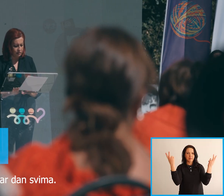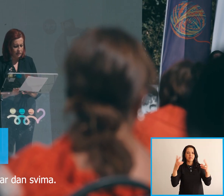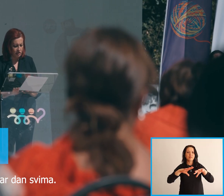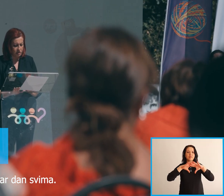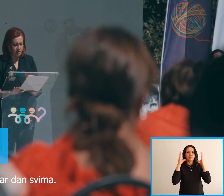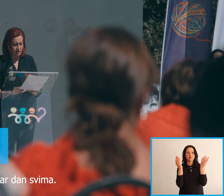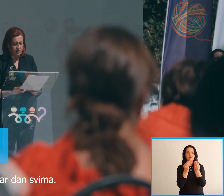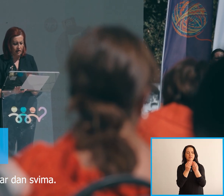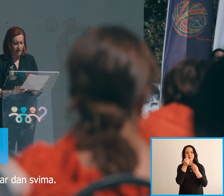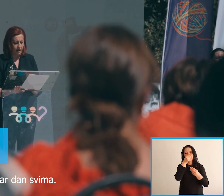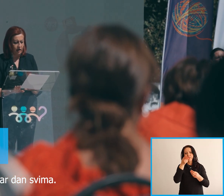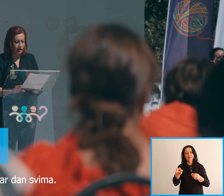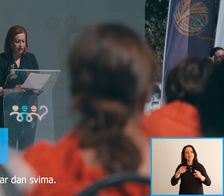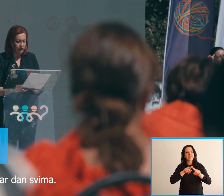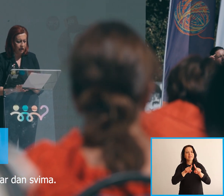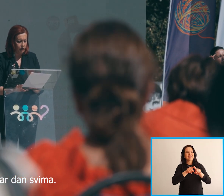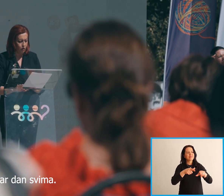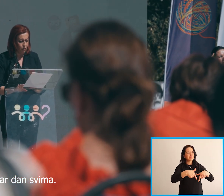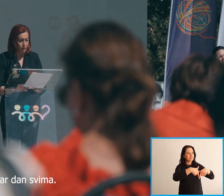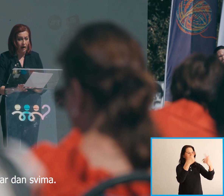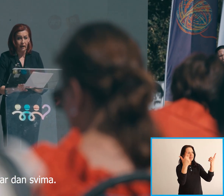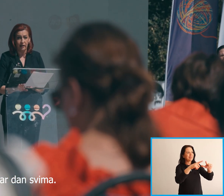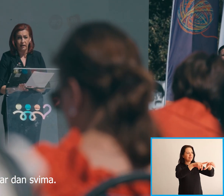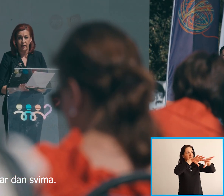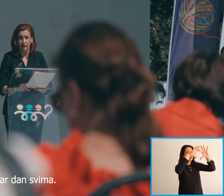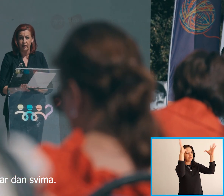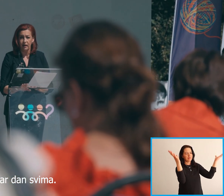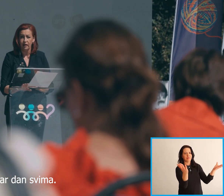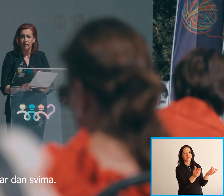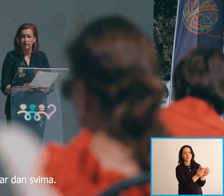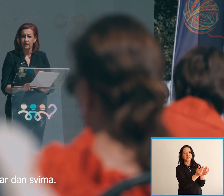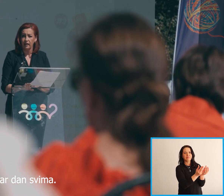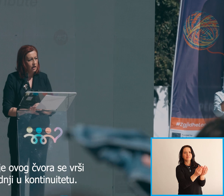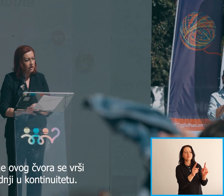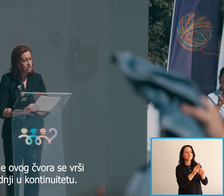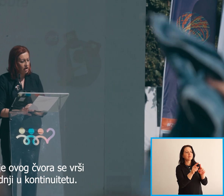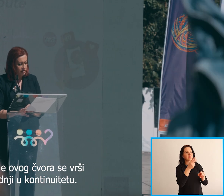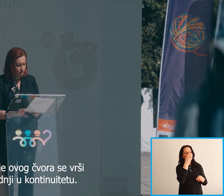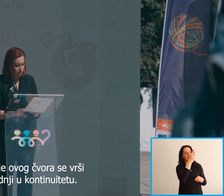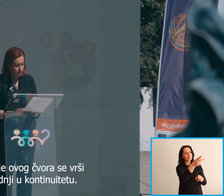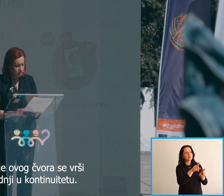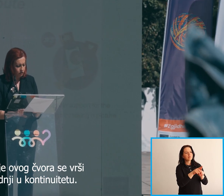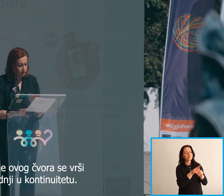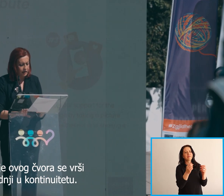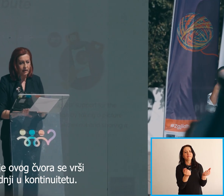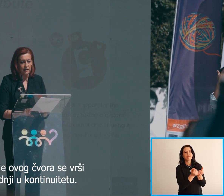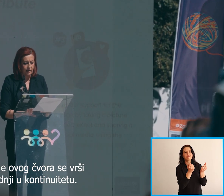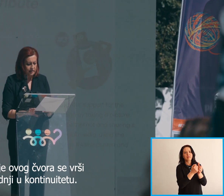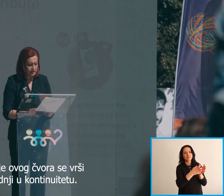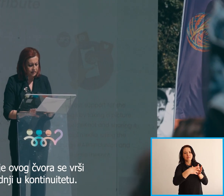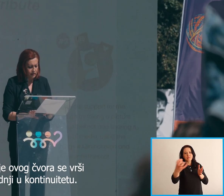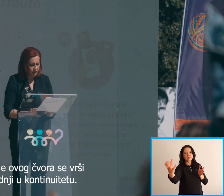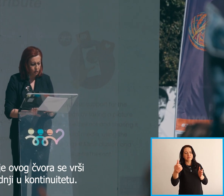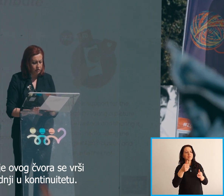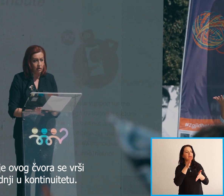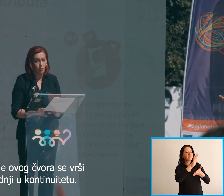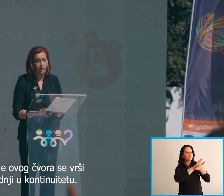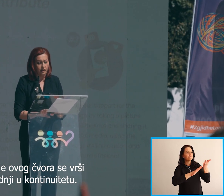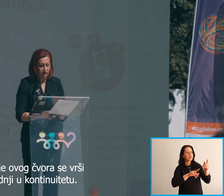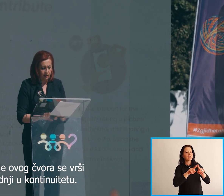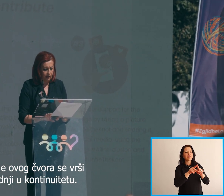Mërëzita të gjithëve, të dafë një, all of you, dobar dan svima Rešavanje ovo këqvora je niz